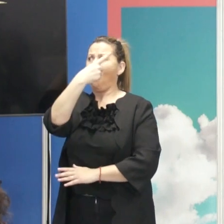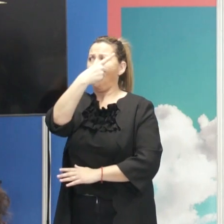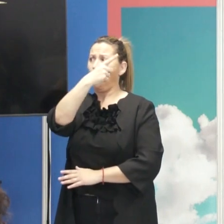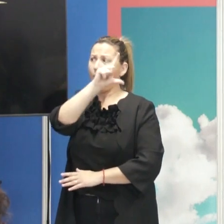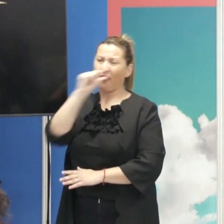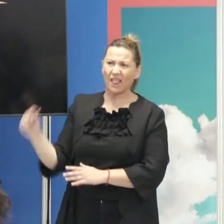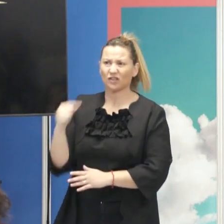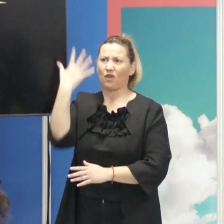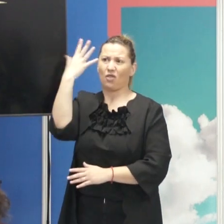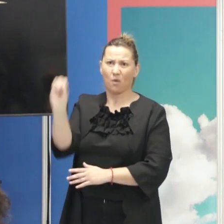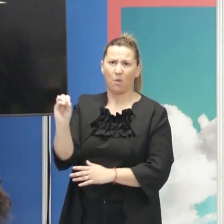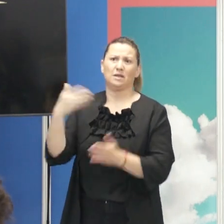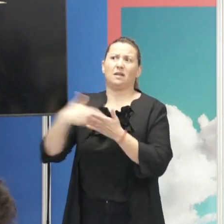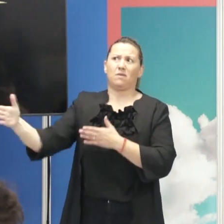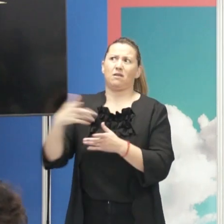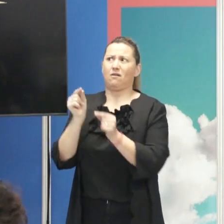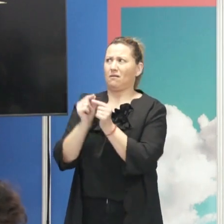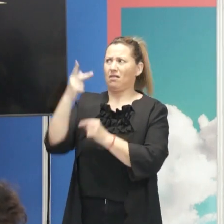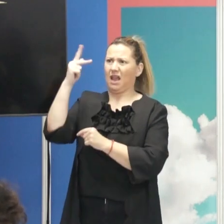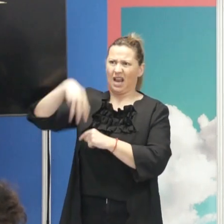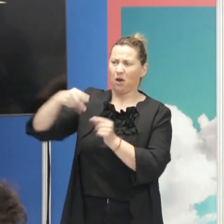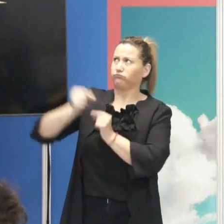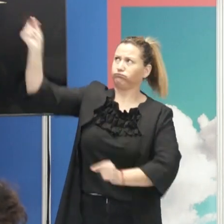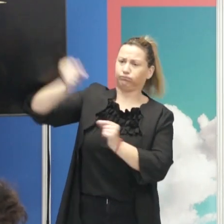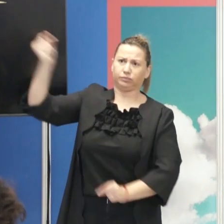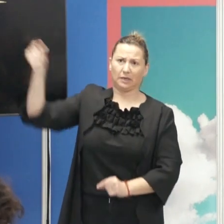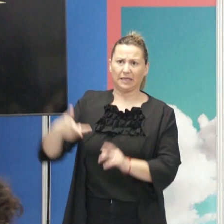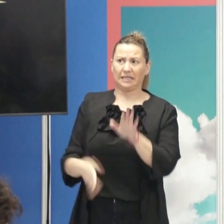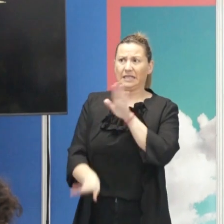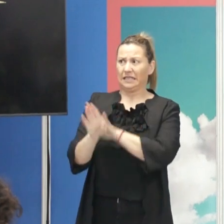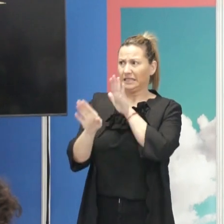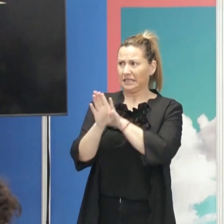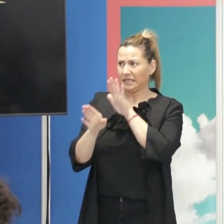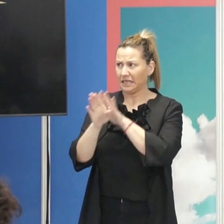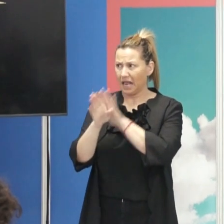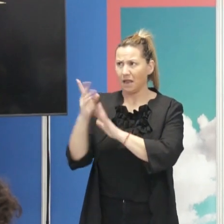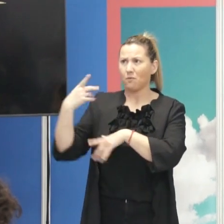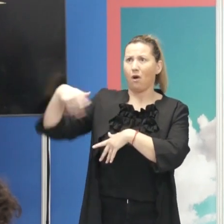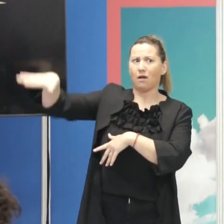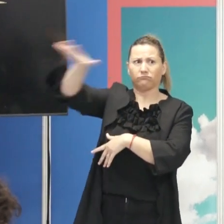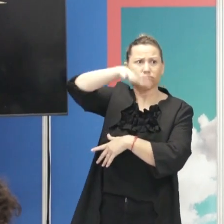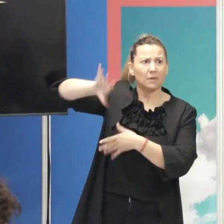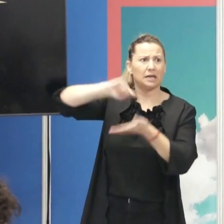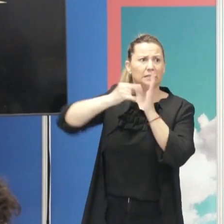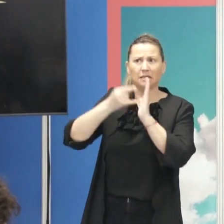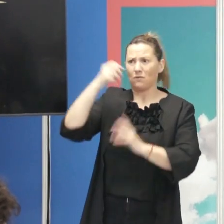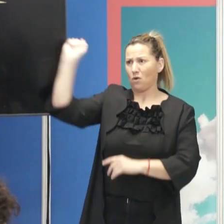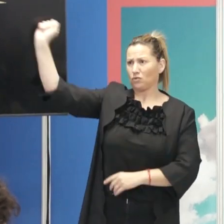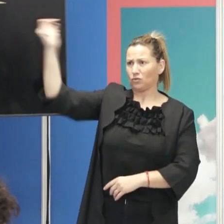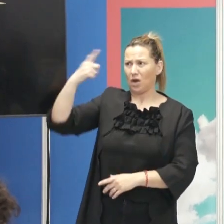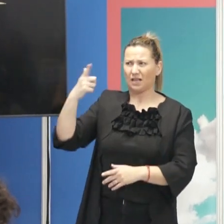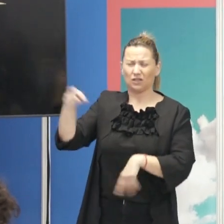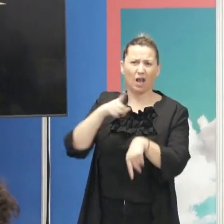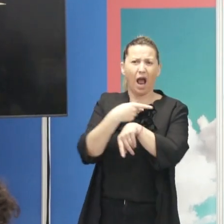500 segundos, algo más de 8 minutos. Y si seguimos moviéndonos en el entorno de nuestro sistema solar, los planetas más lejanos están a horas